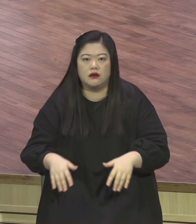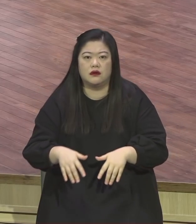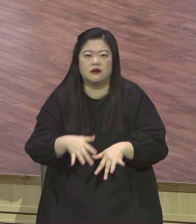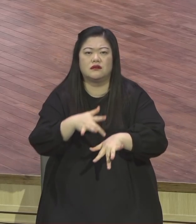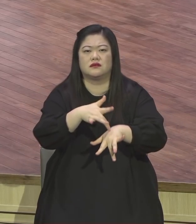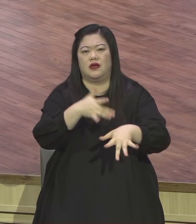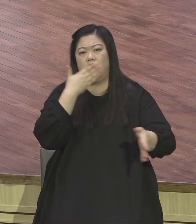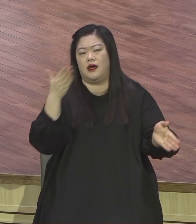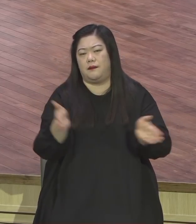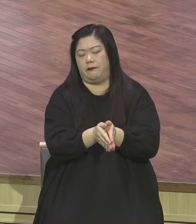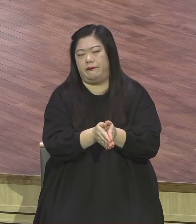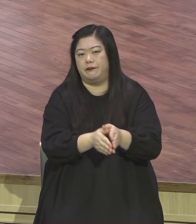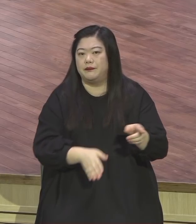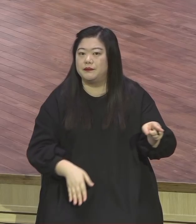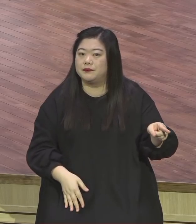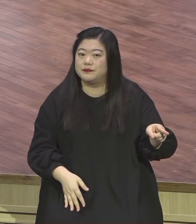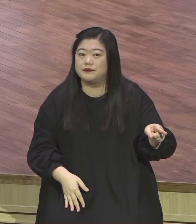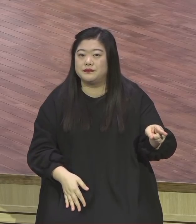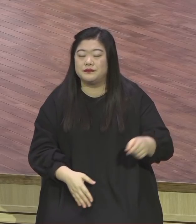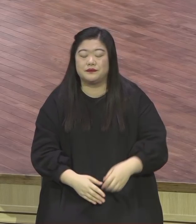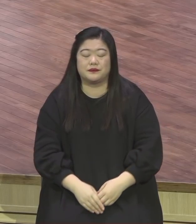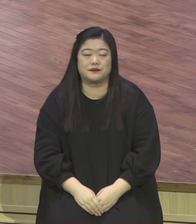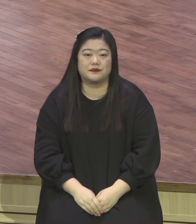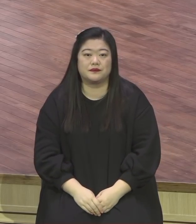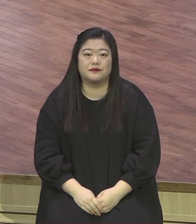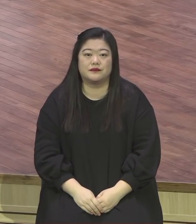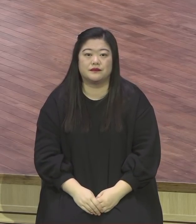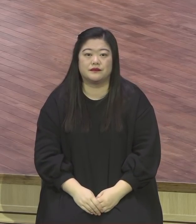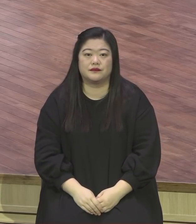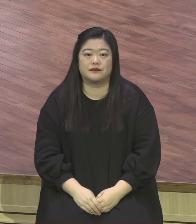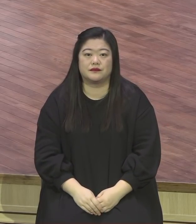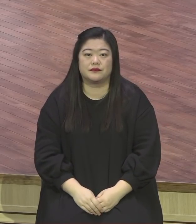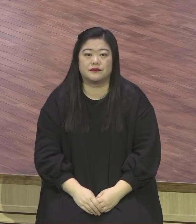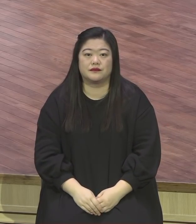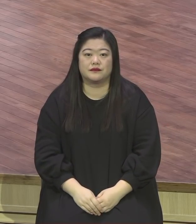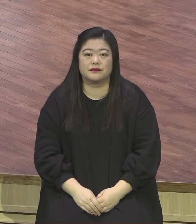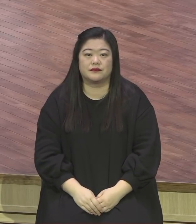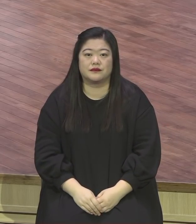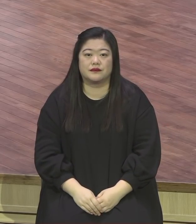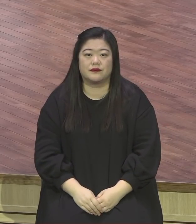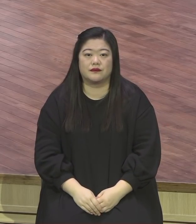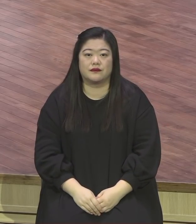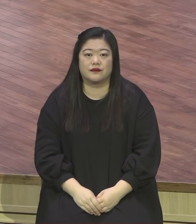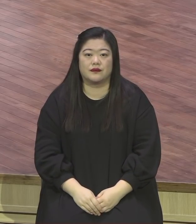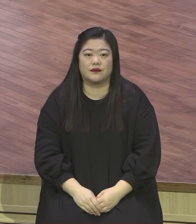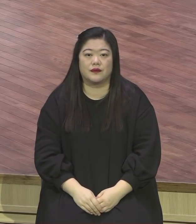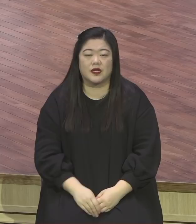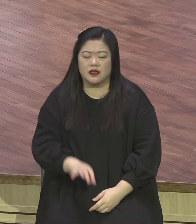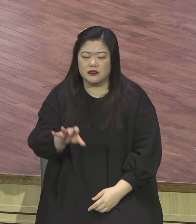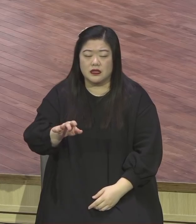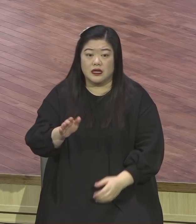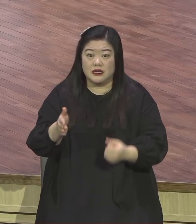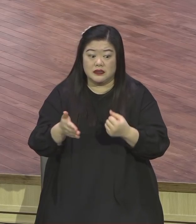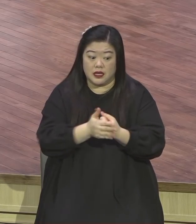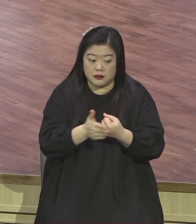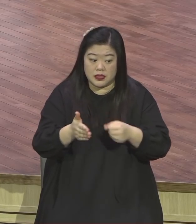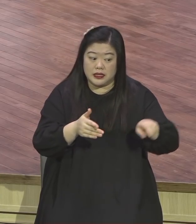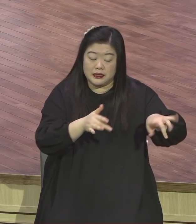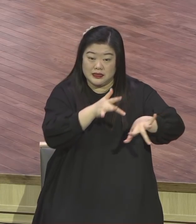그래서 아예 이 마음 중심에 말씀의 씨앗을 뿌리지 못하도록 그래서 형식적인